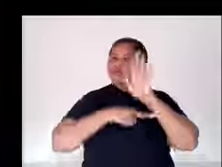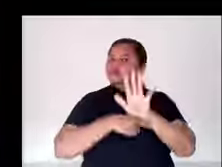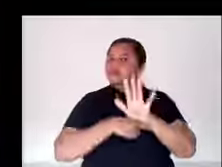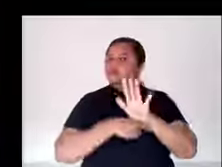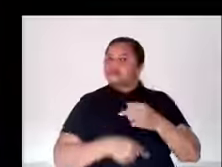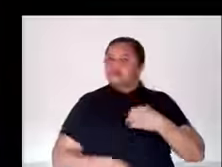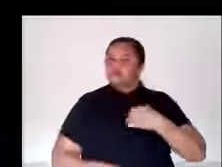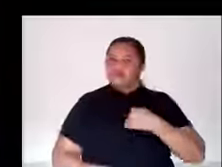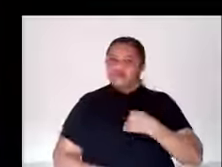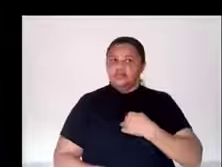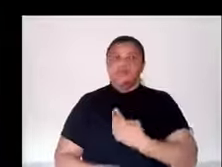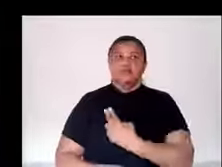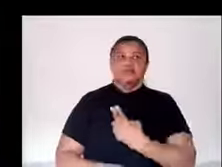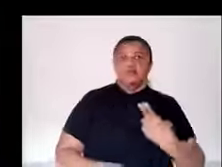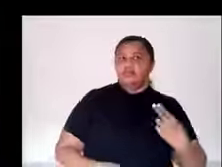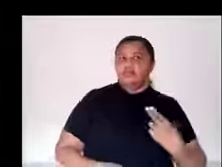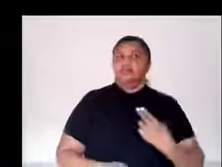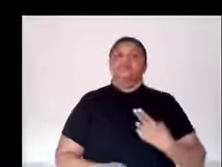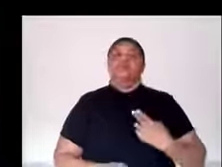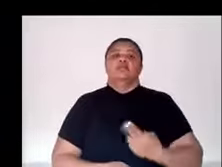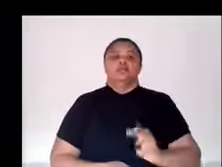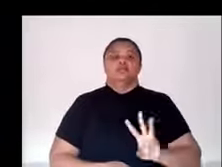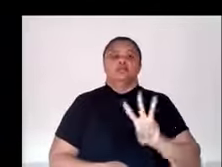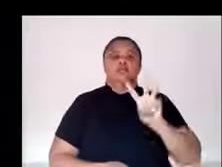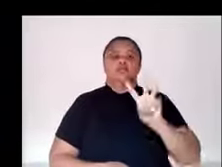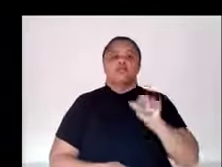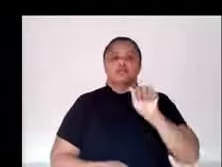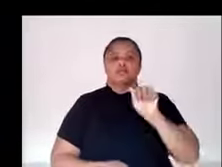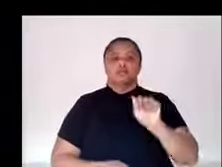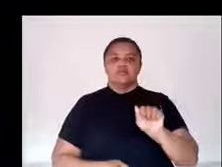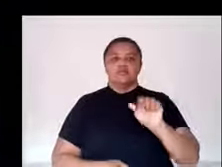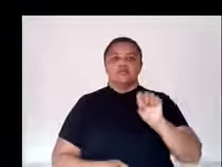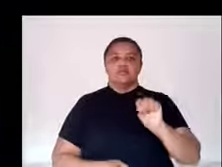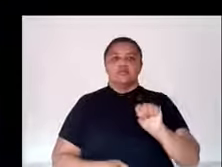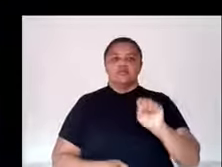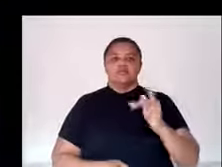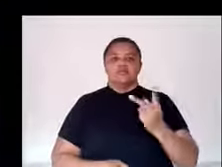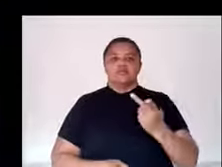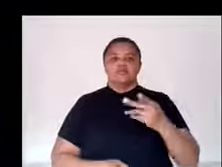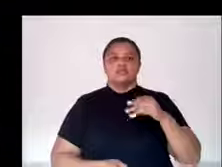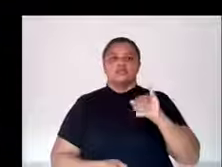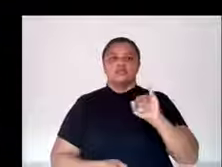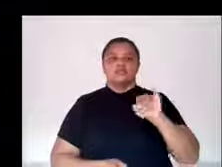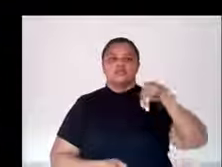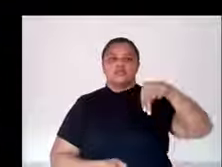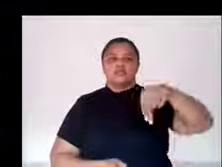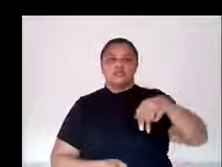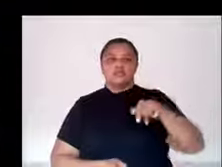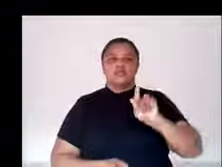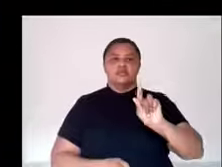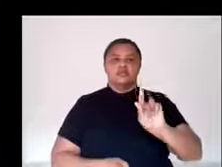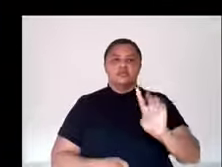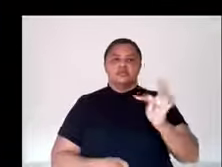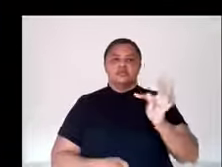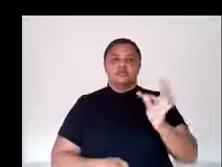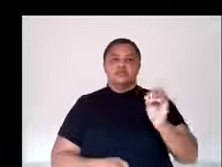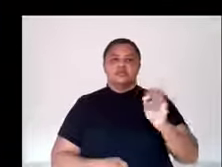Boa tarde pessoal, meu nome é Washington Luiz Santos Silva, sou professor do Instituto Federal do Maranhão, Campo São Luís Monte Castelo,